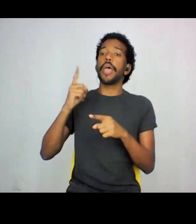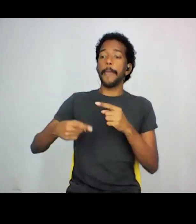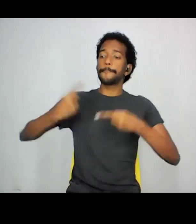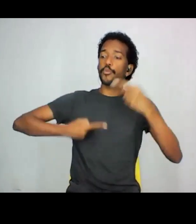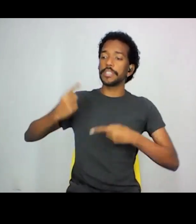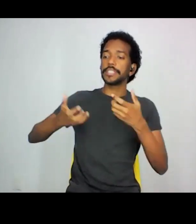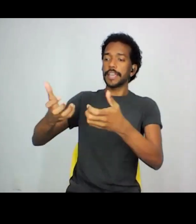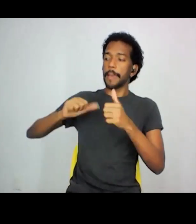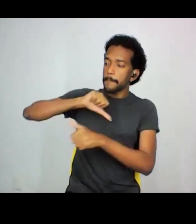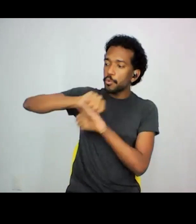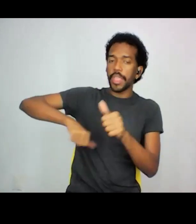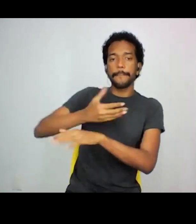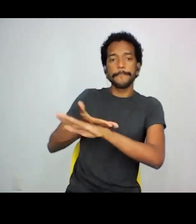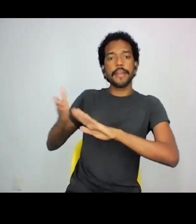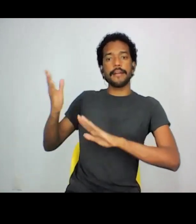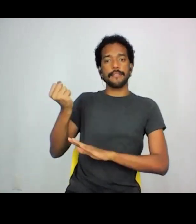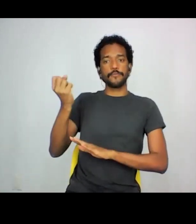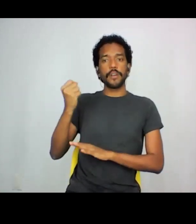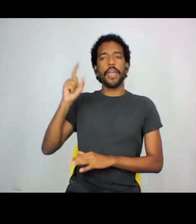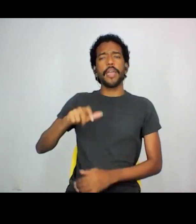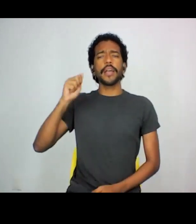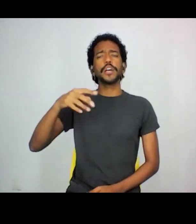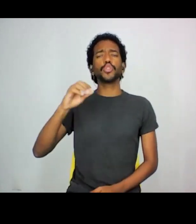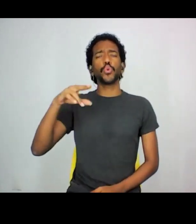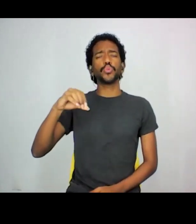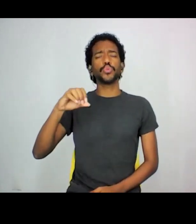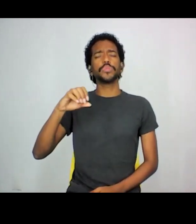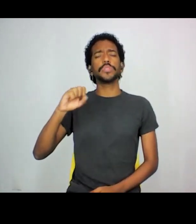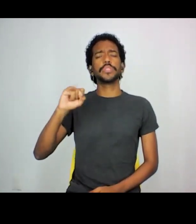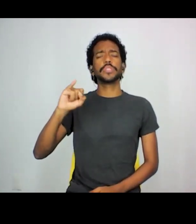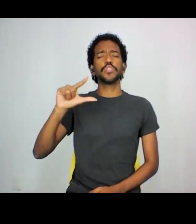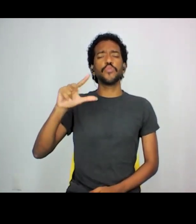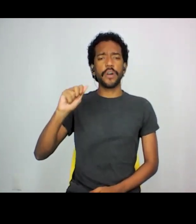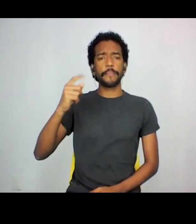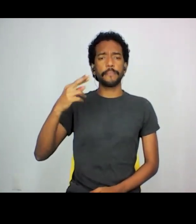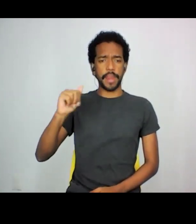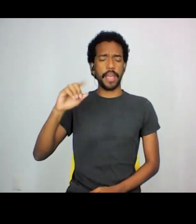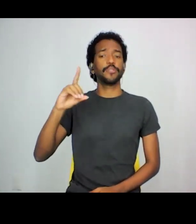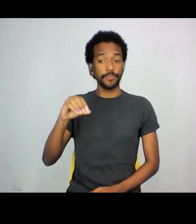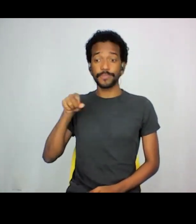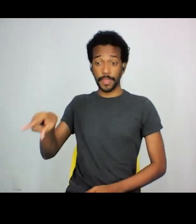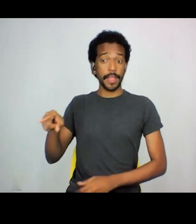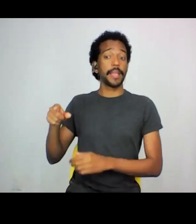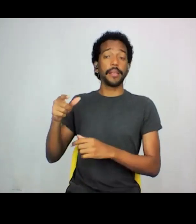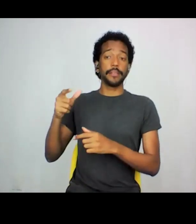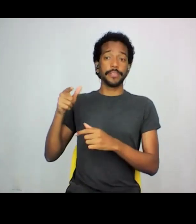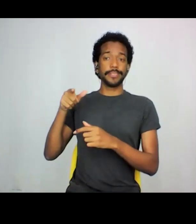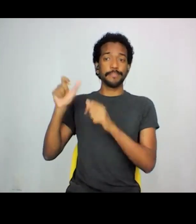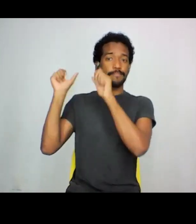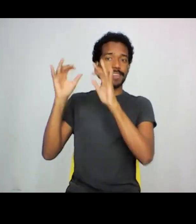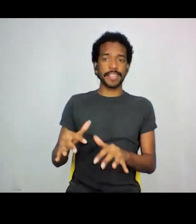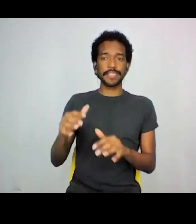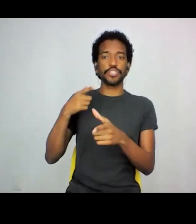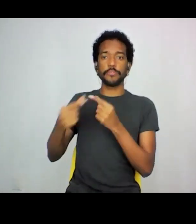prática, Antônio da Silva, Antônio da Silva Prado, e a migração japonesa não interessava, porque estava